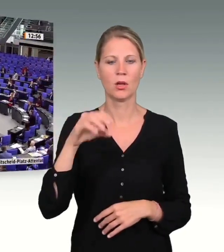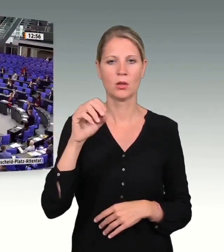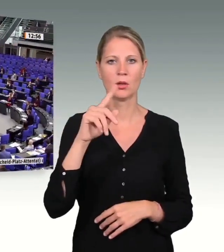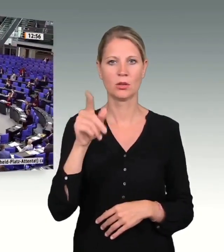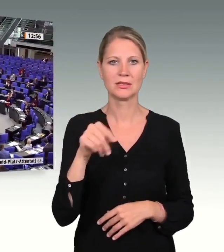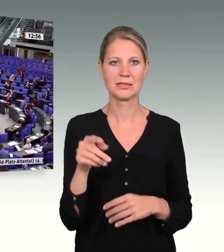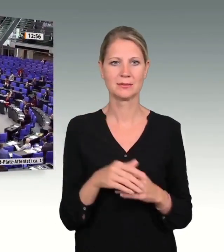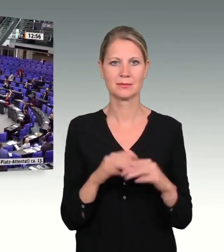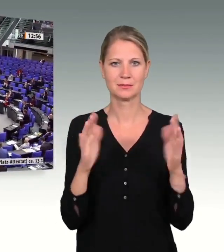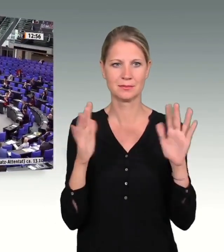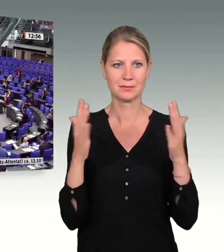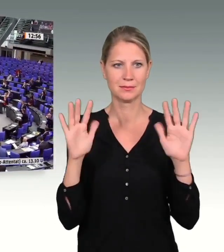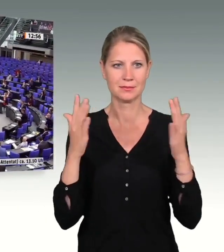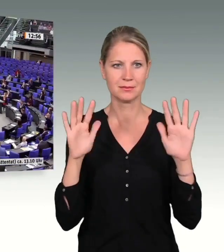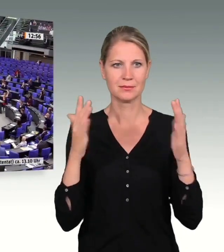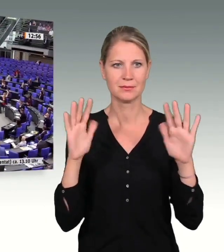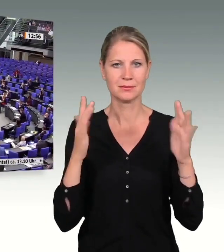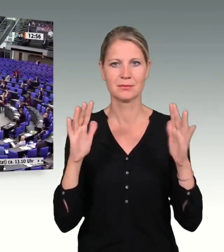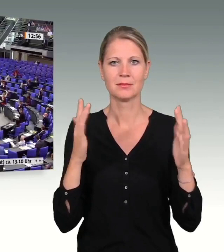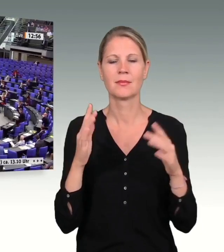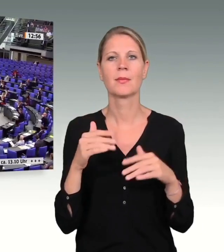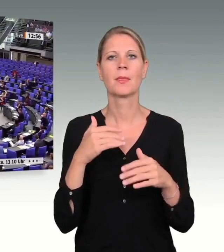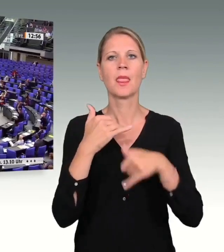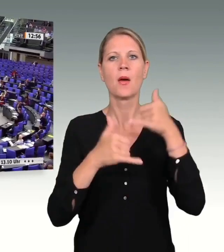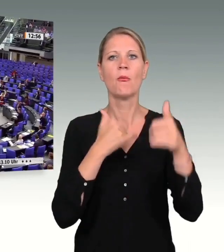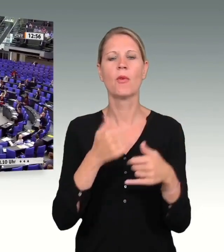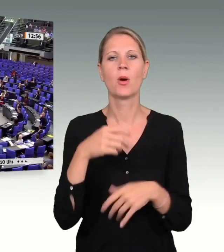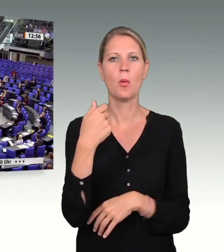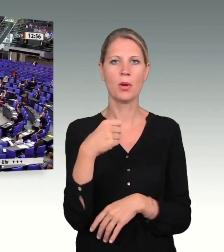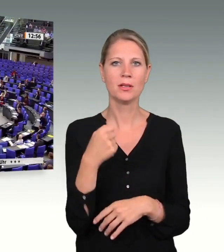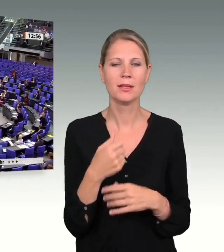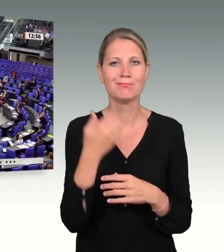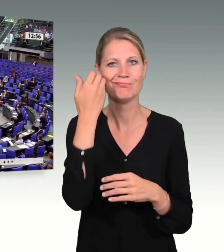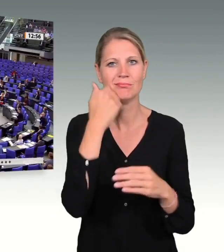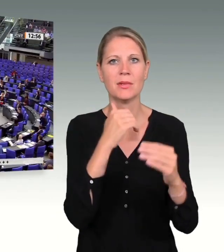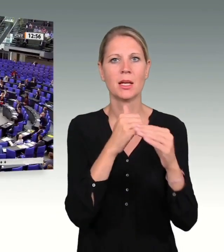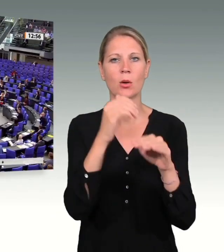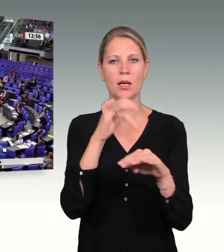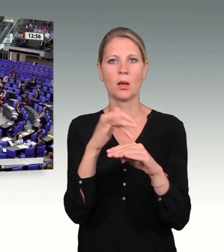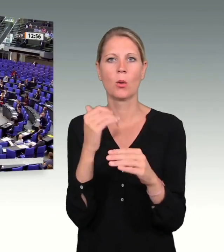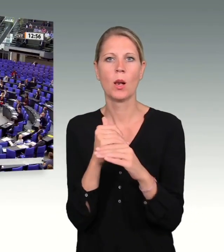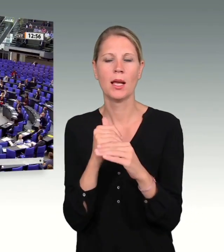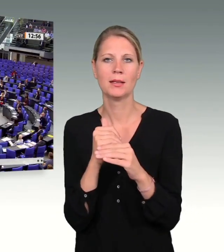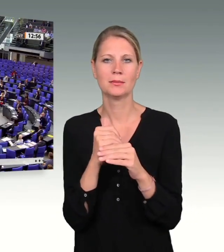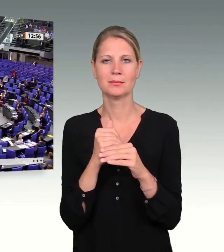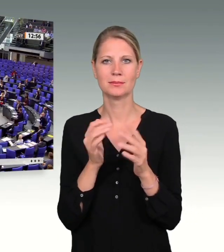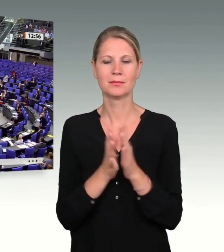Frau Präsidentin! Liebe Kolleginnen und Kollegen! Verehrte Angehörige,